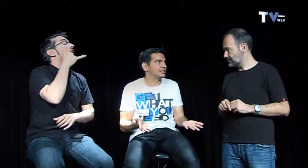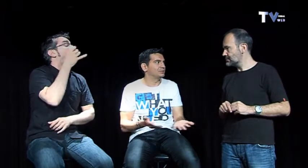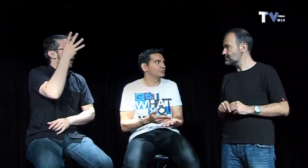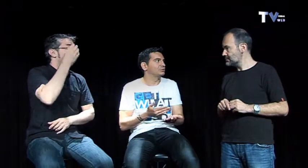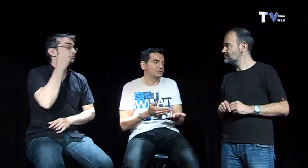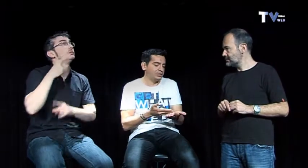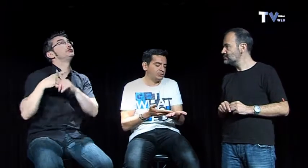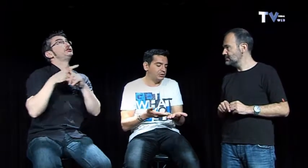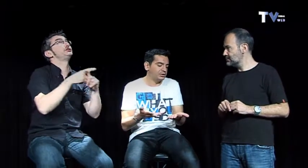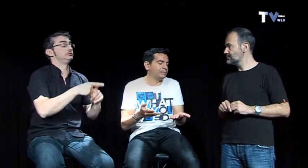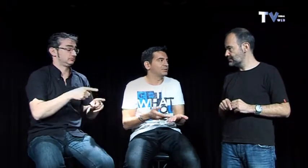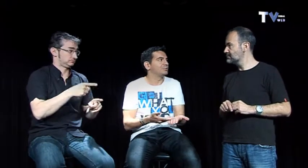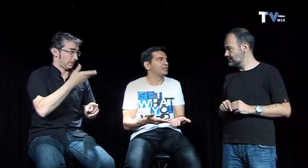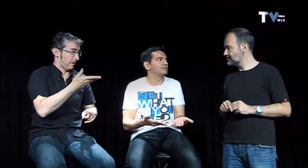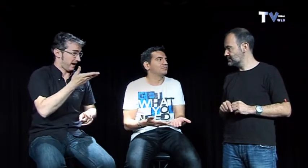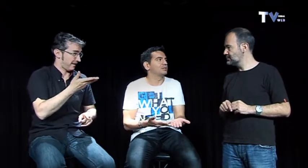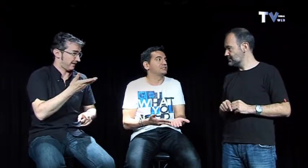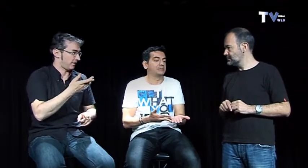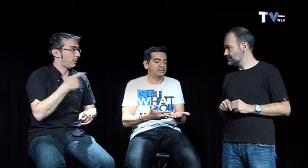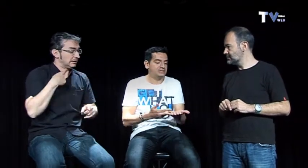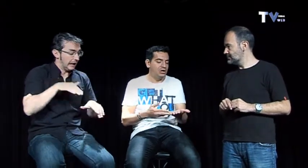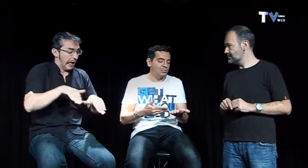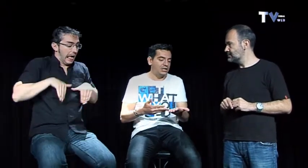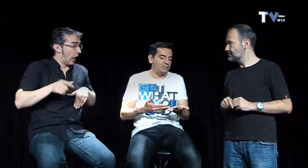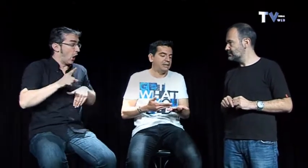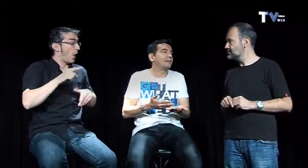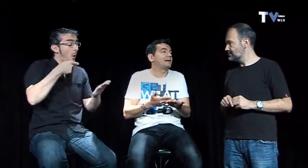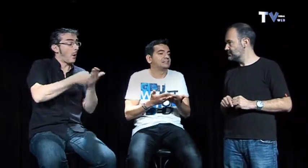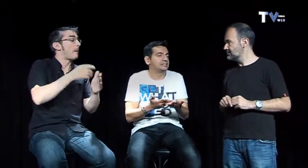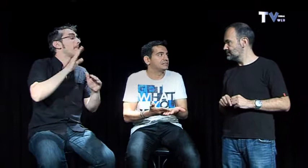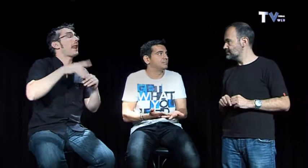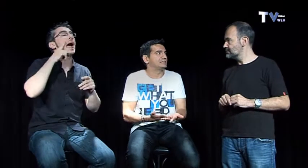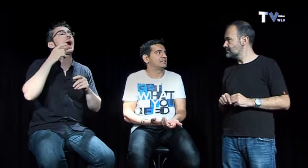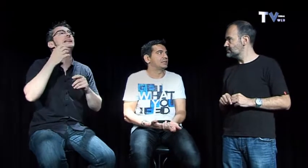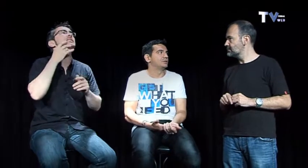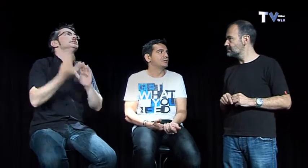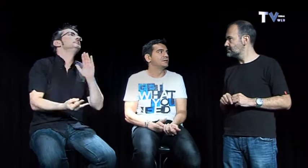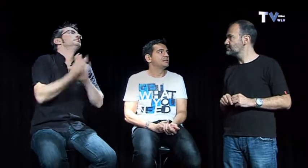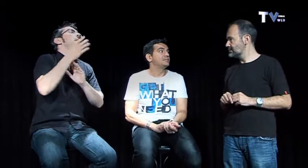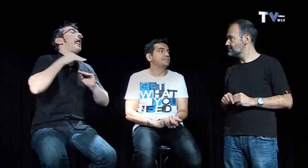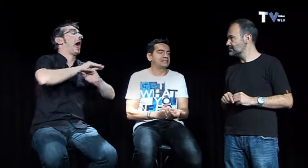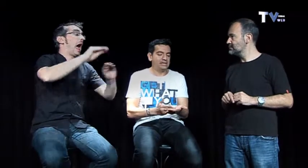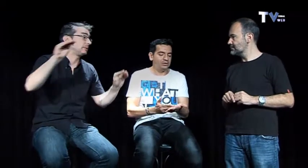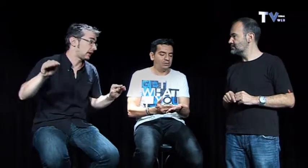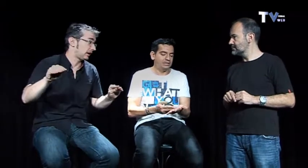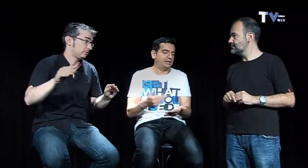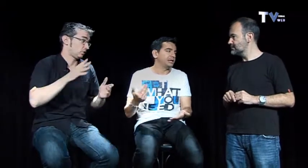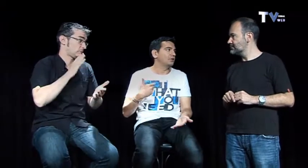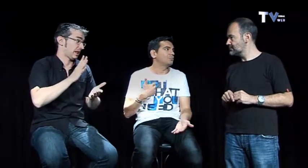que nos corte el poner un teléfono porque simplemente es únicamente para avisar si pasa algo y si pasa algo Enrique y yo lo